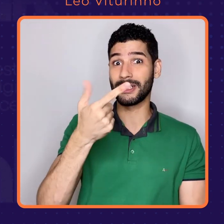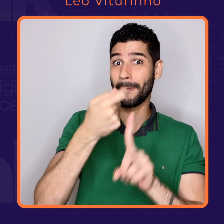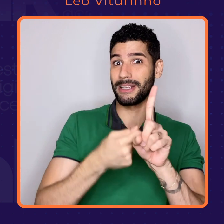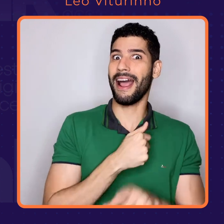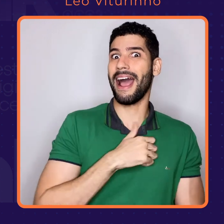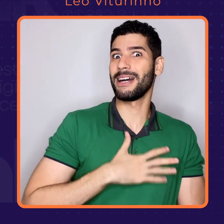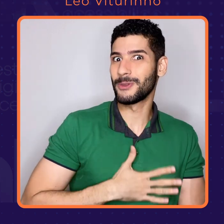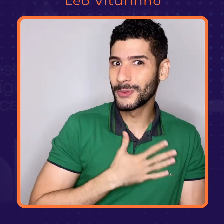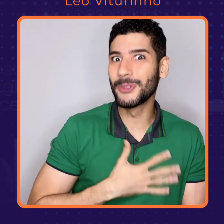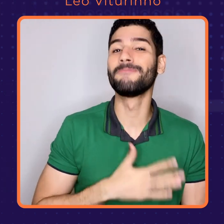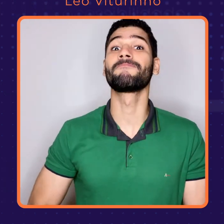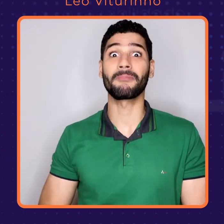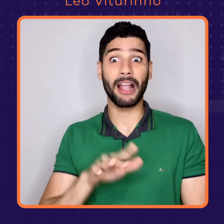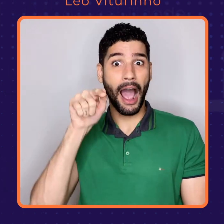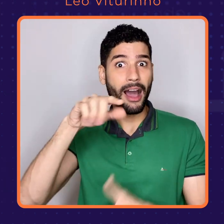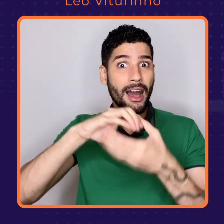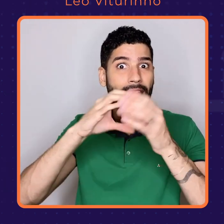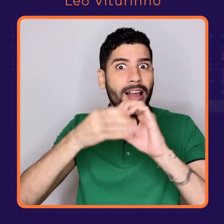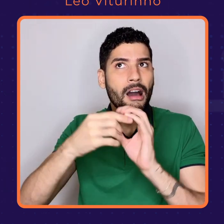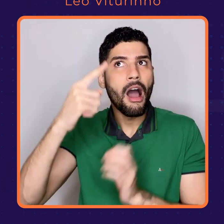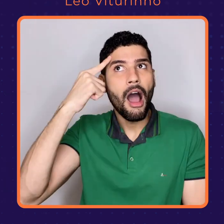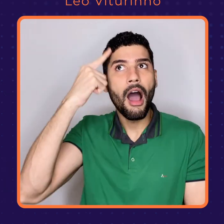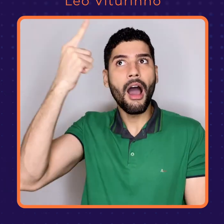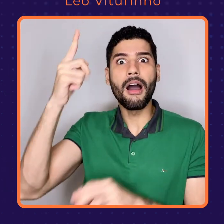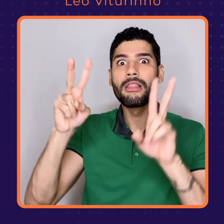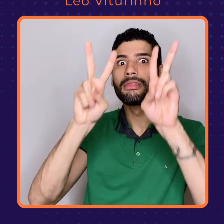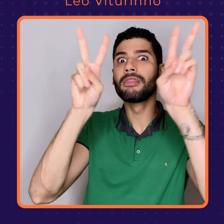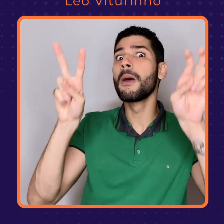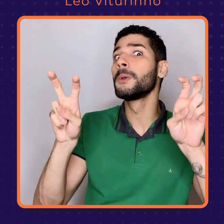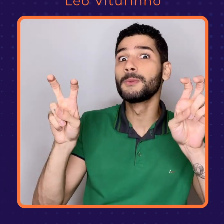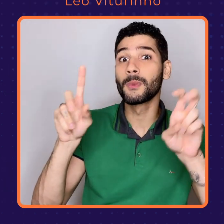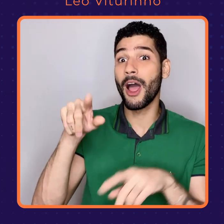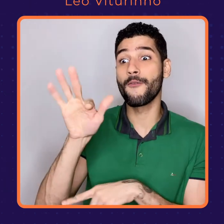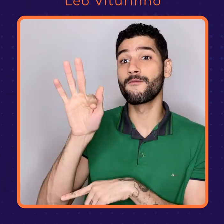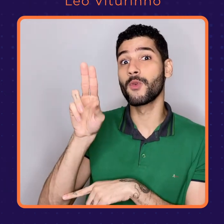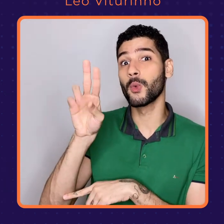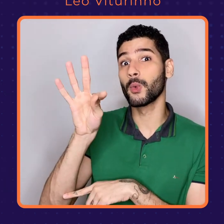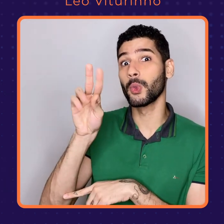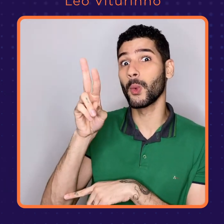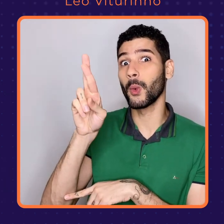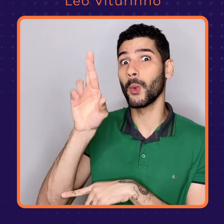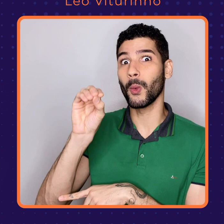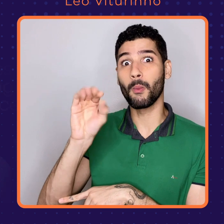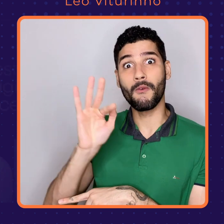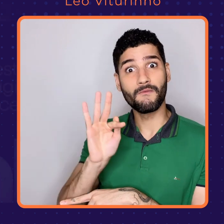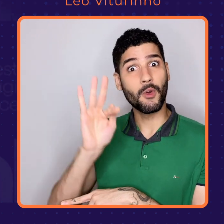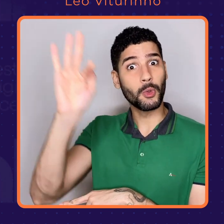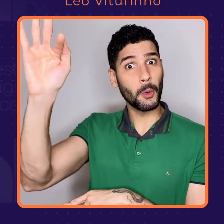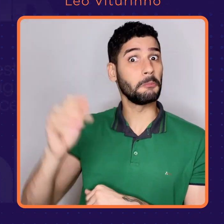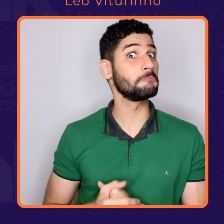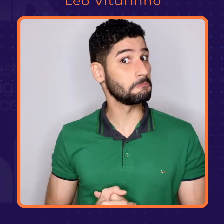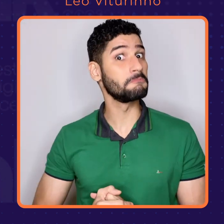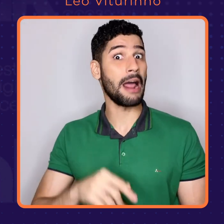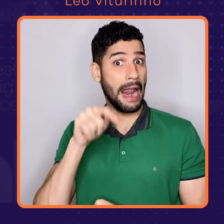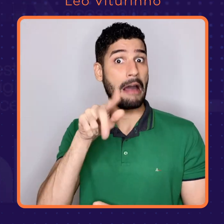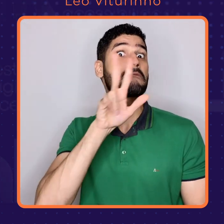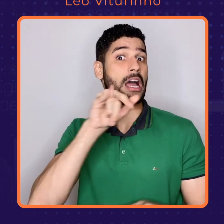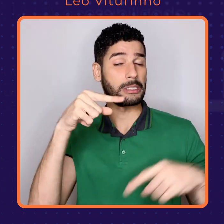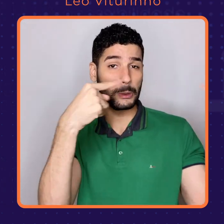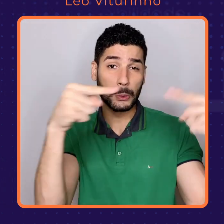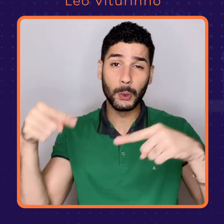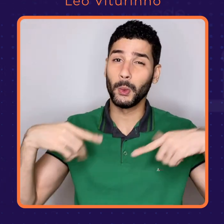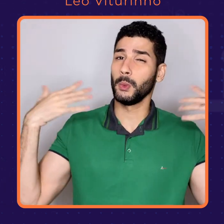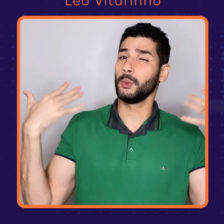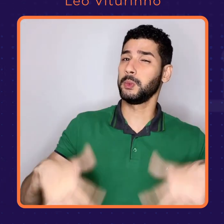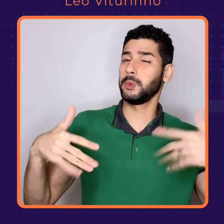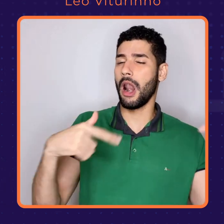como tema principal, o futuro. E esse tema será discutido a fundo no último dia do evento. E você não